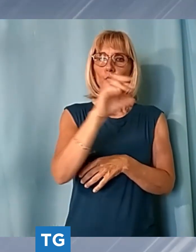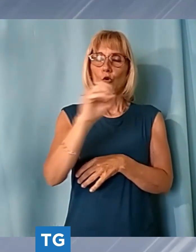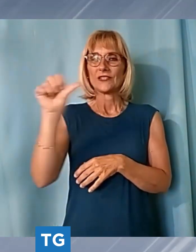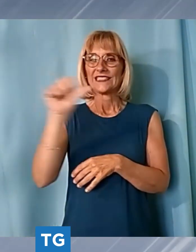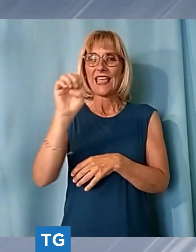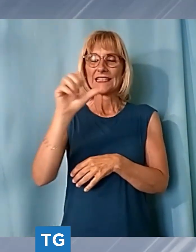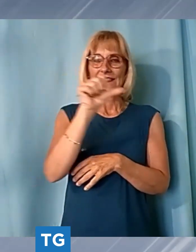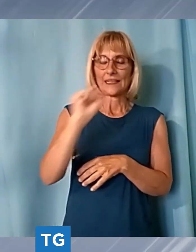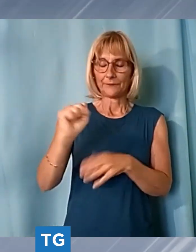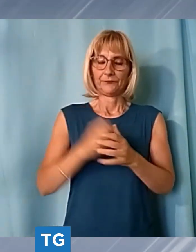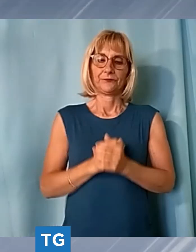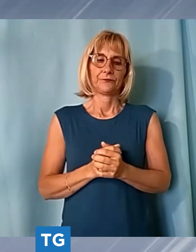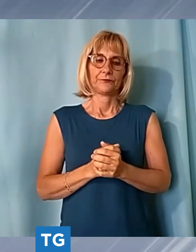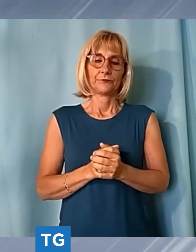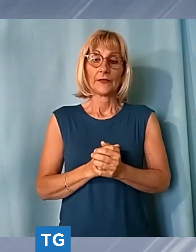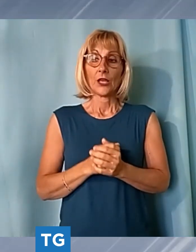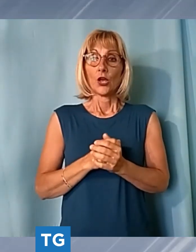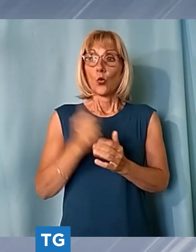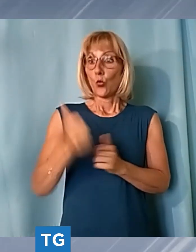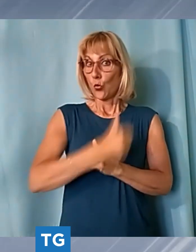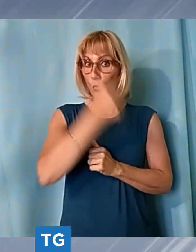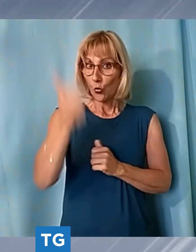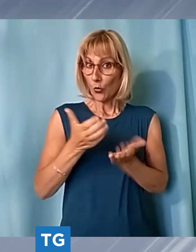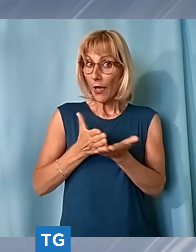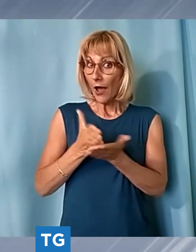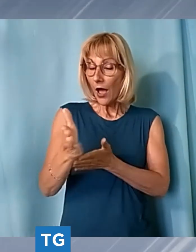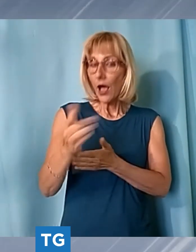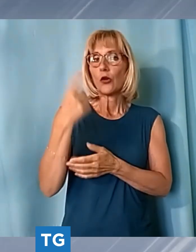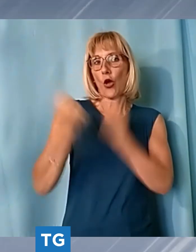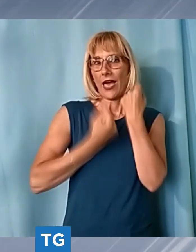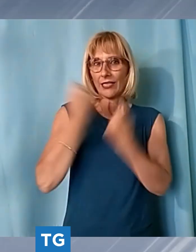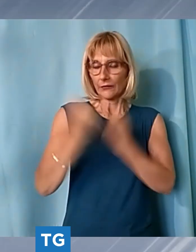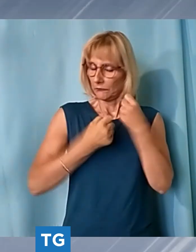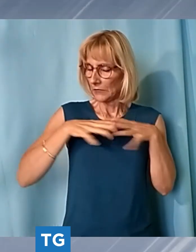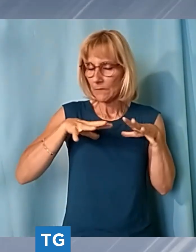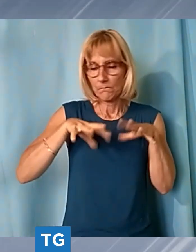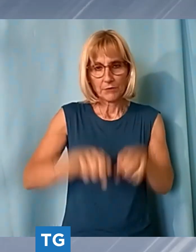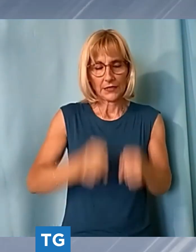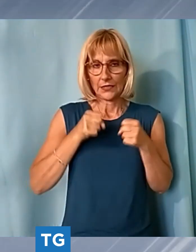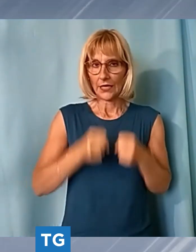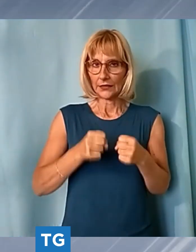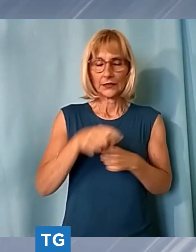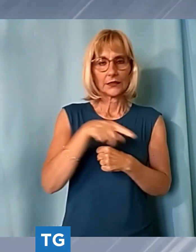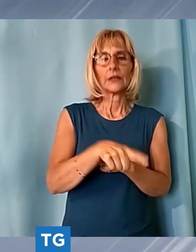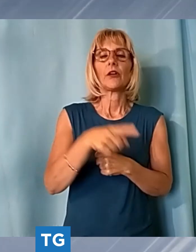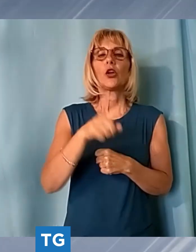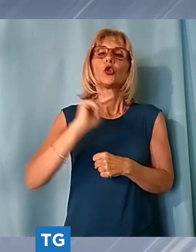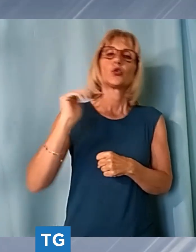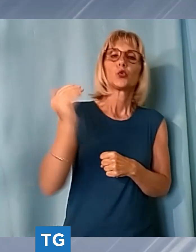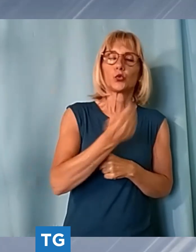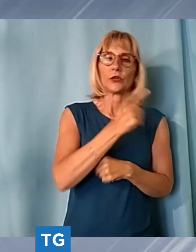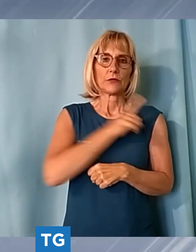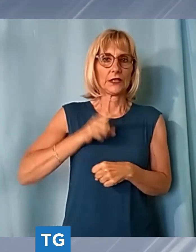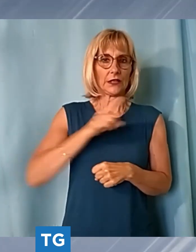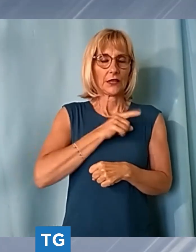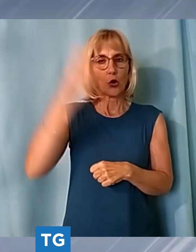12 mesi è stata particolarmente impegnativa per tutti i militari del comando provinciale voglio segnalare i